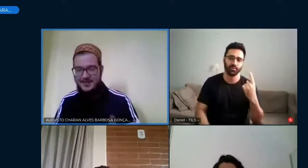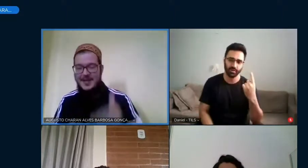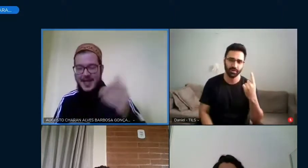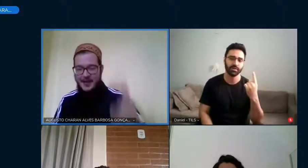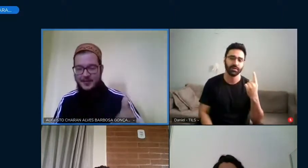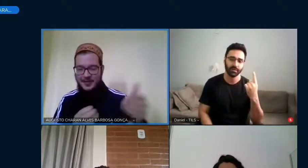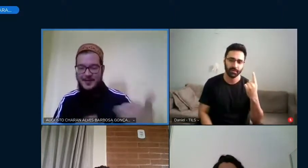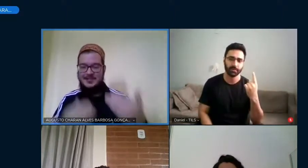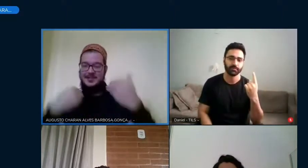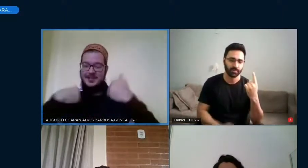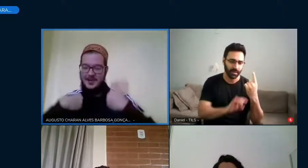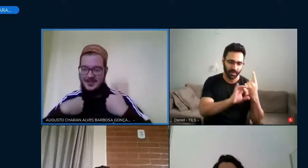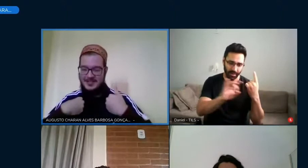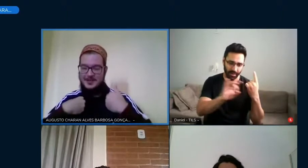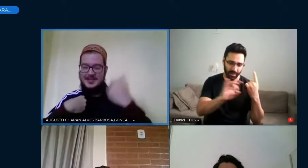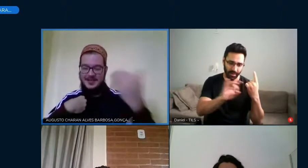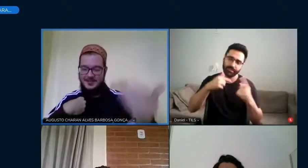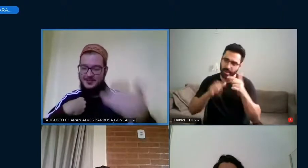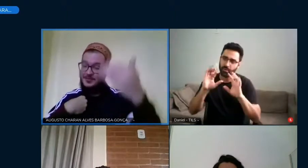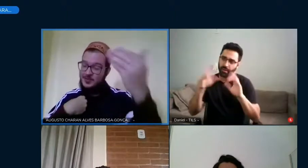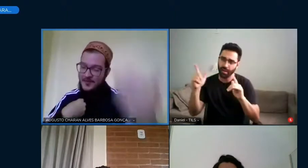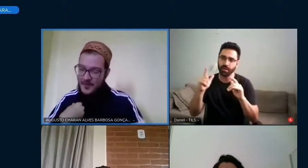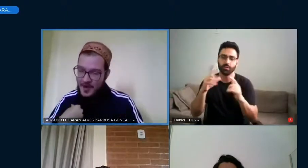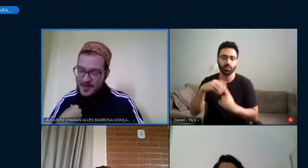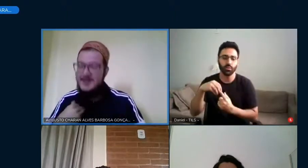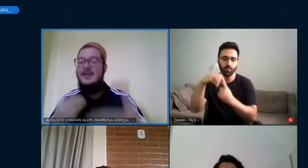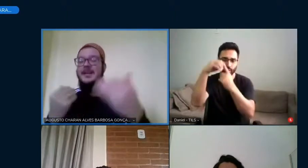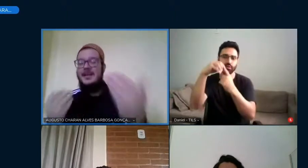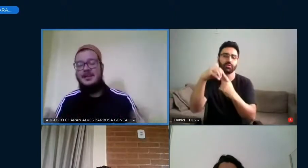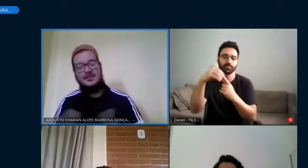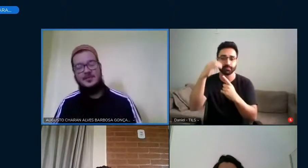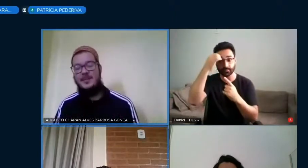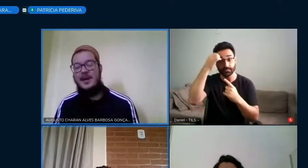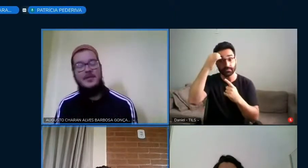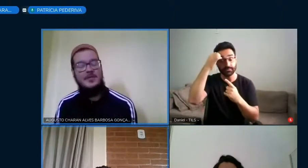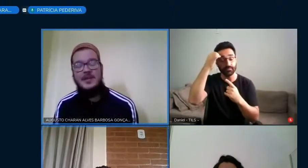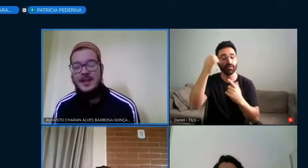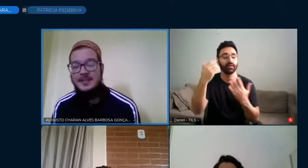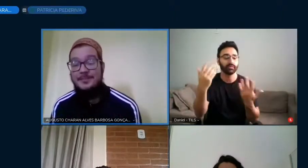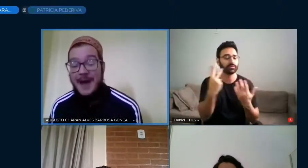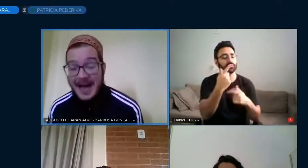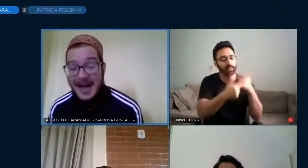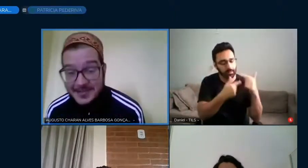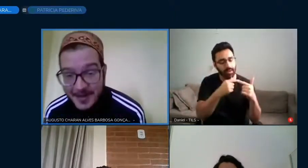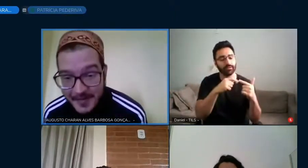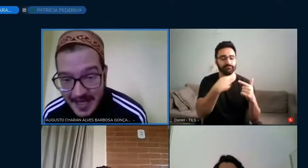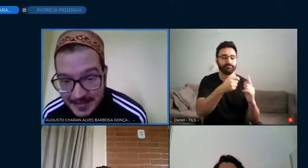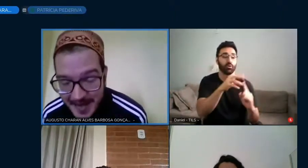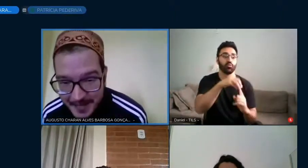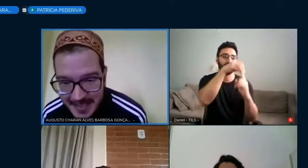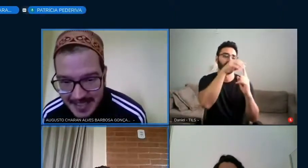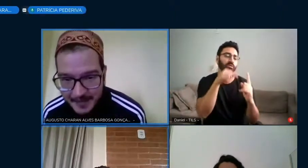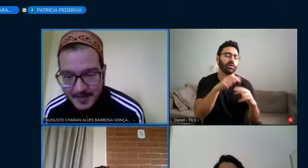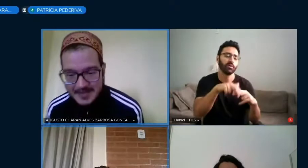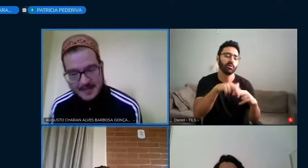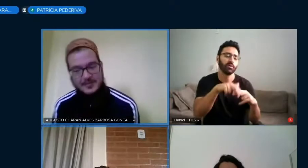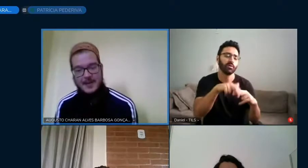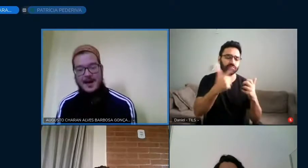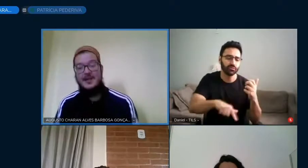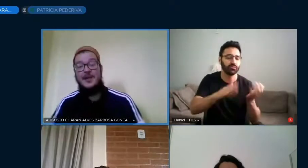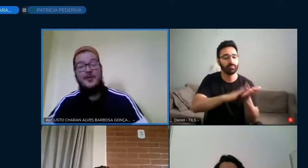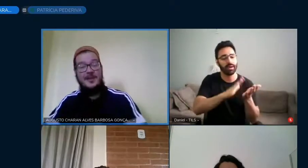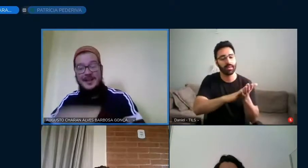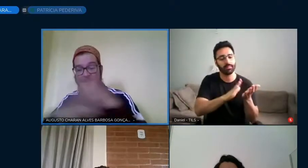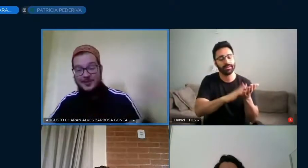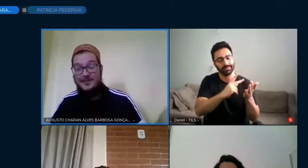trabalho é único na medida que nós experienciamos o mundo de uma forma, então o seu trabalho é único, eu queria mais uma vez parabenizar por esse lindo